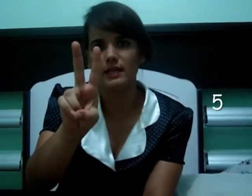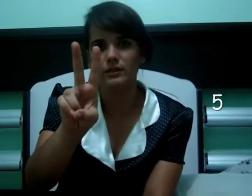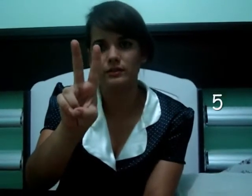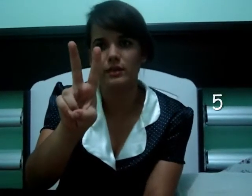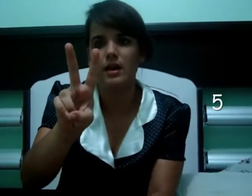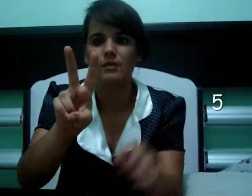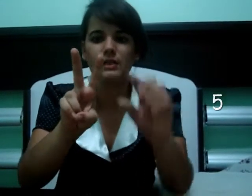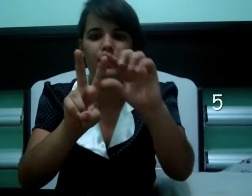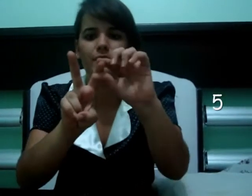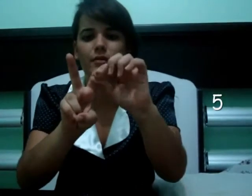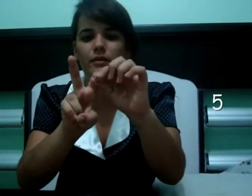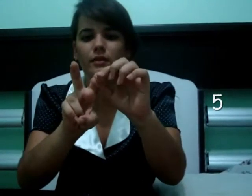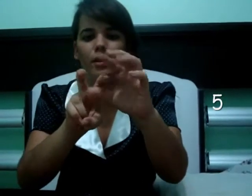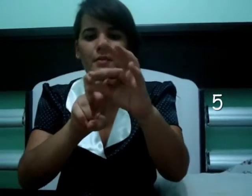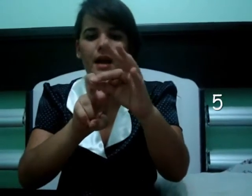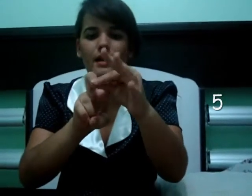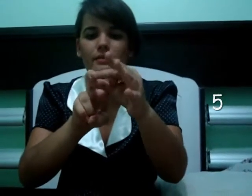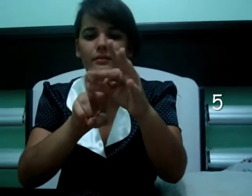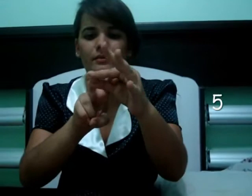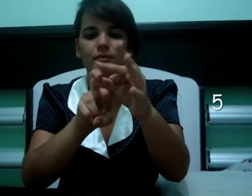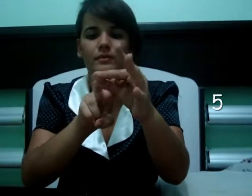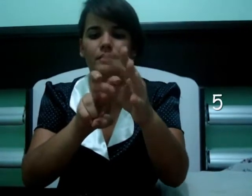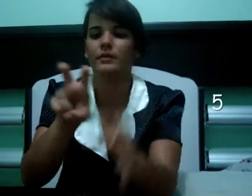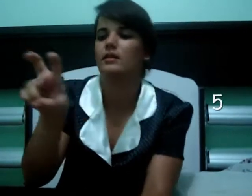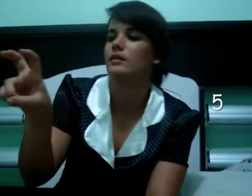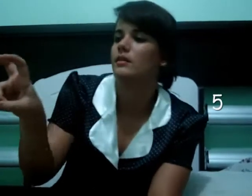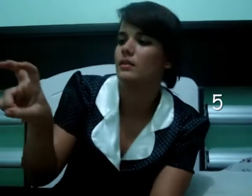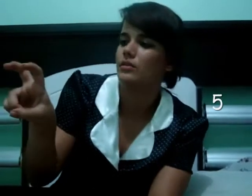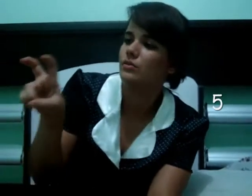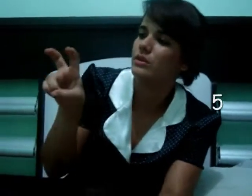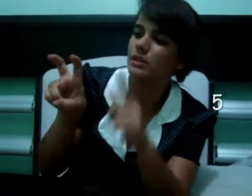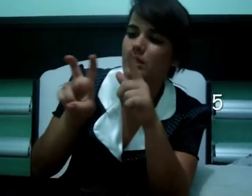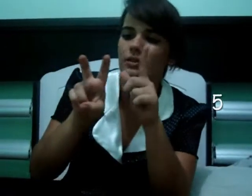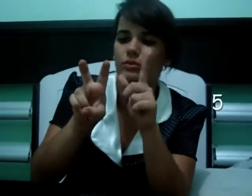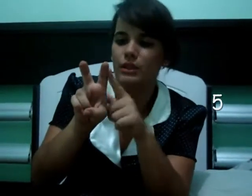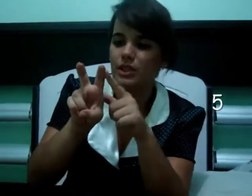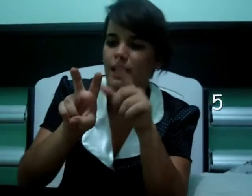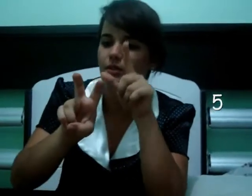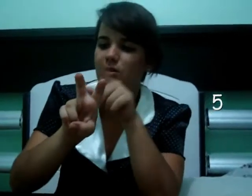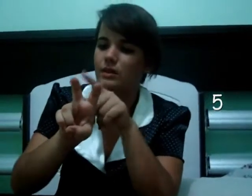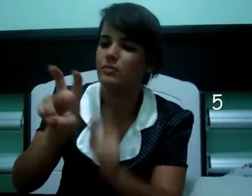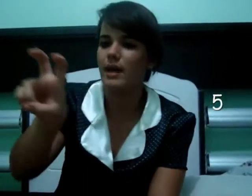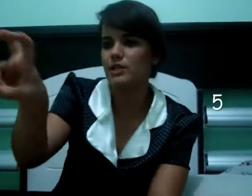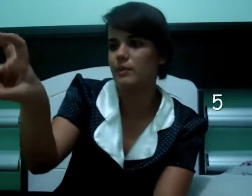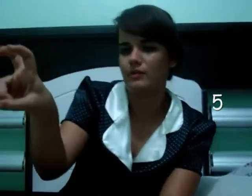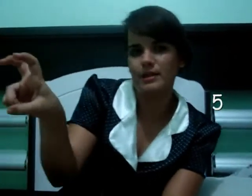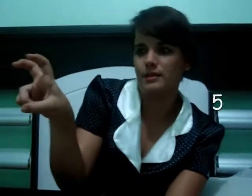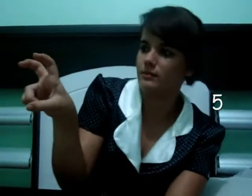certo? Você vai dobrar o seu dedo indicador e o seu dedo médio para ficar assim.